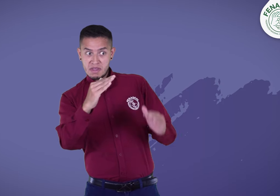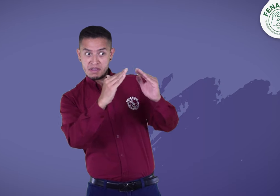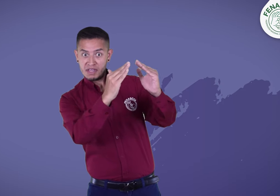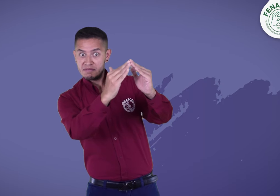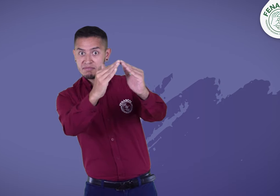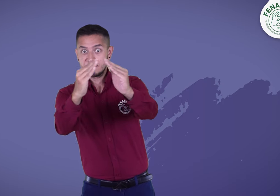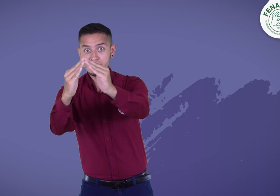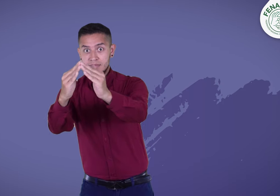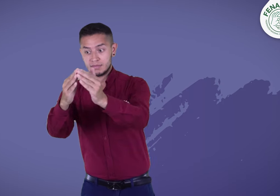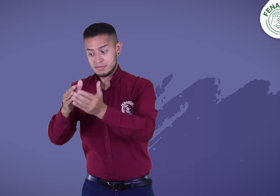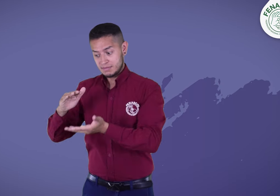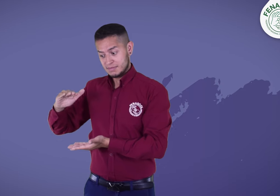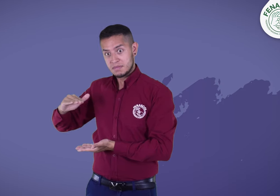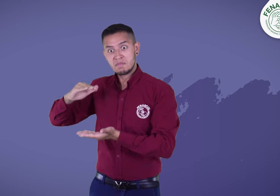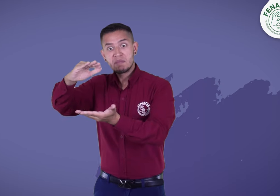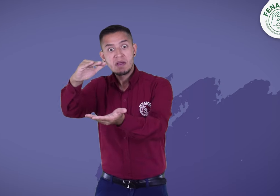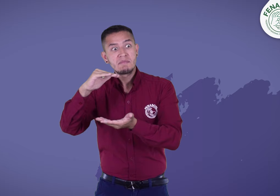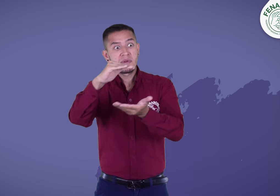Debes pagar el envío cuando recibas el paquete.